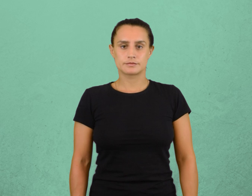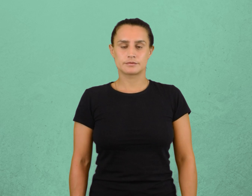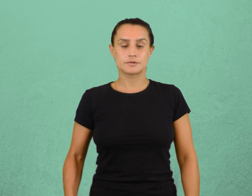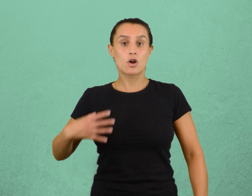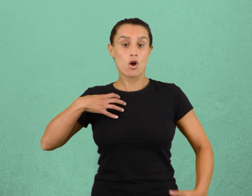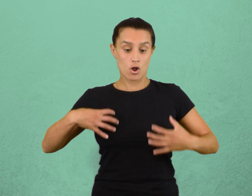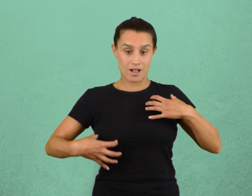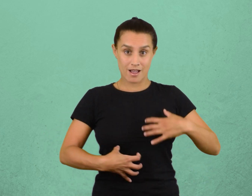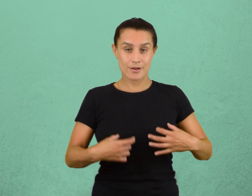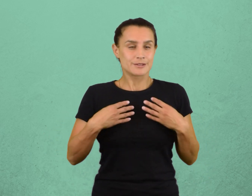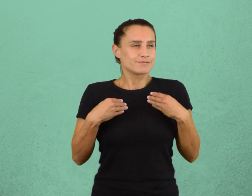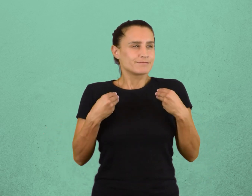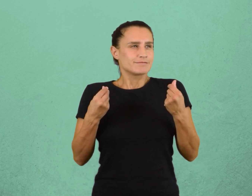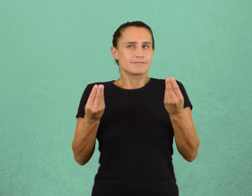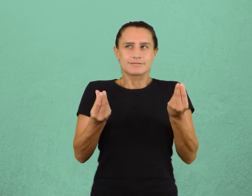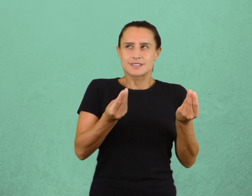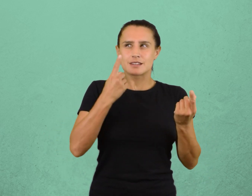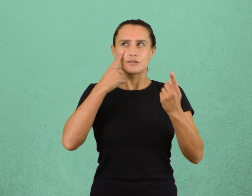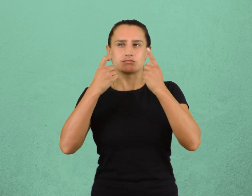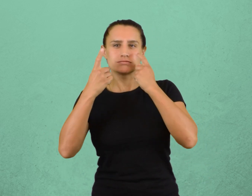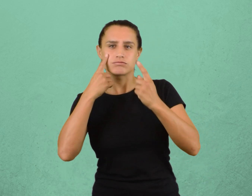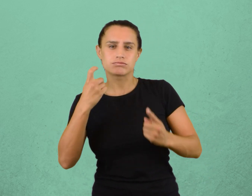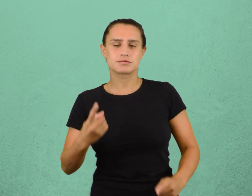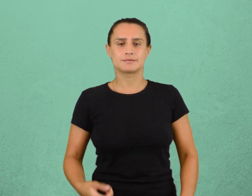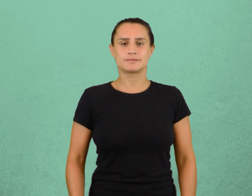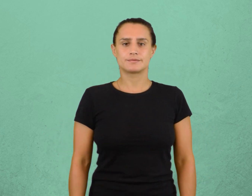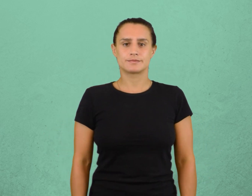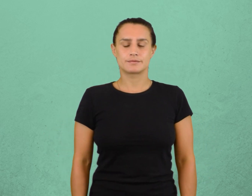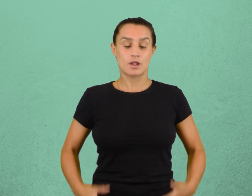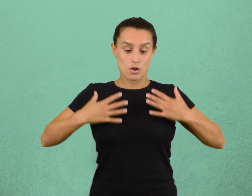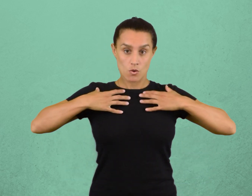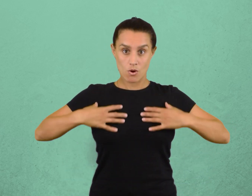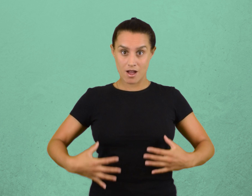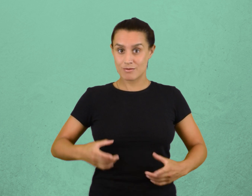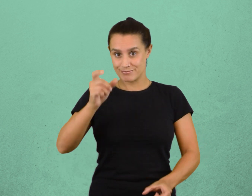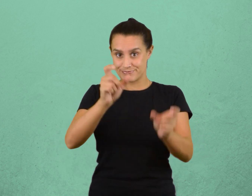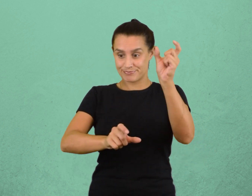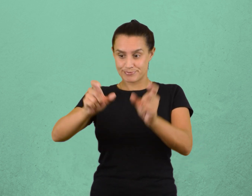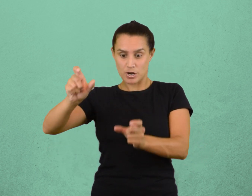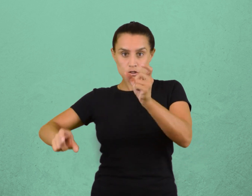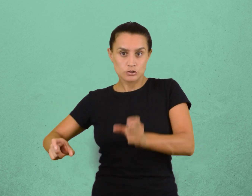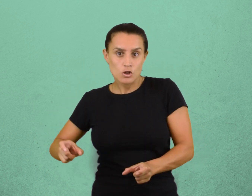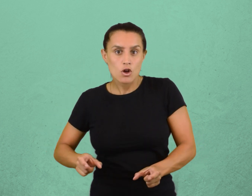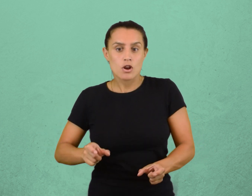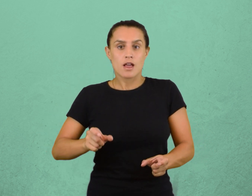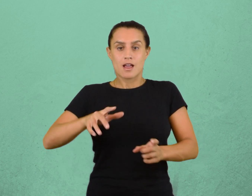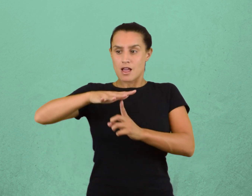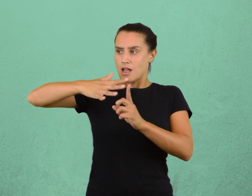Los órganos de los sentidos. El cuerpo humano puede captar estímulos,